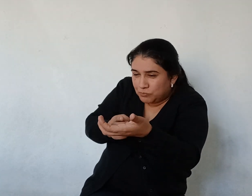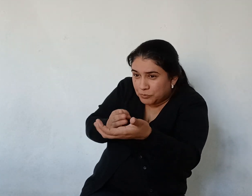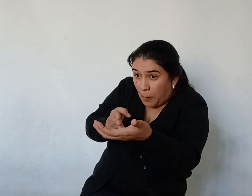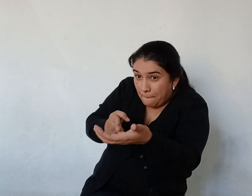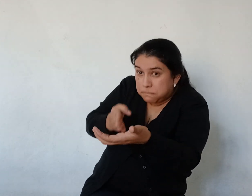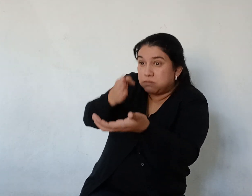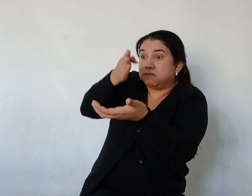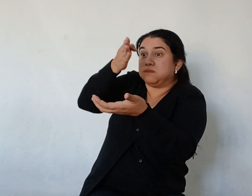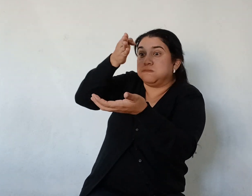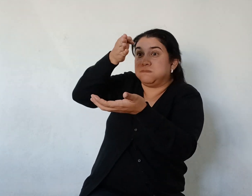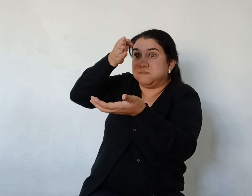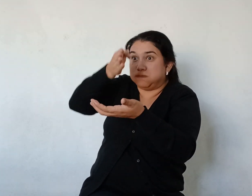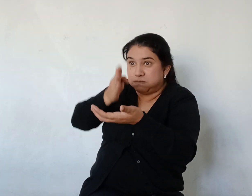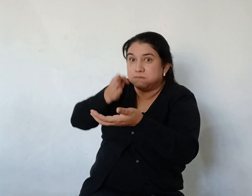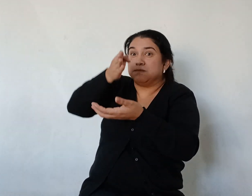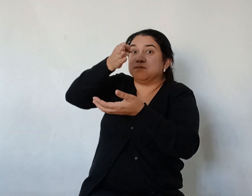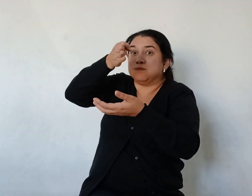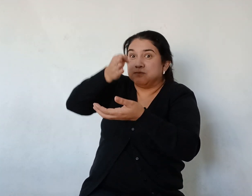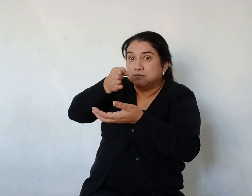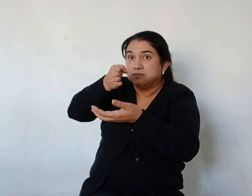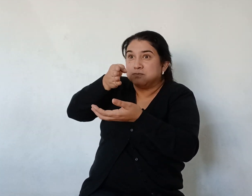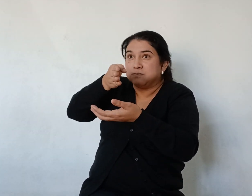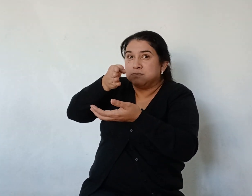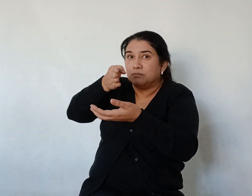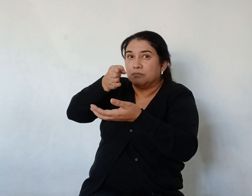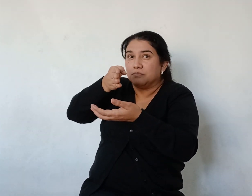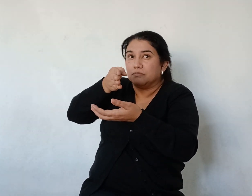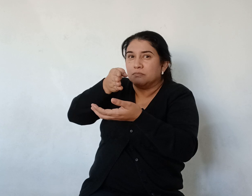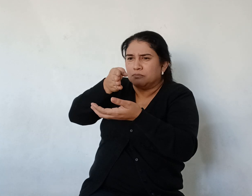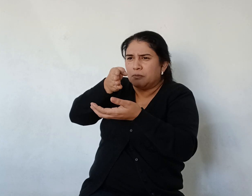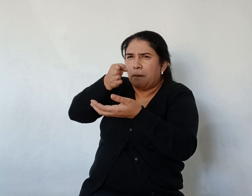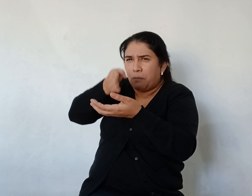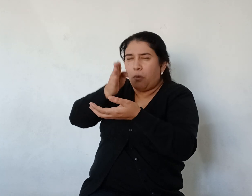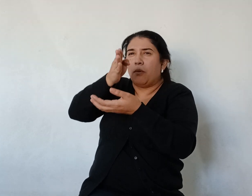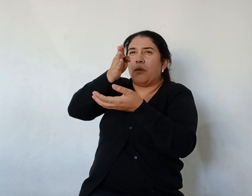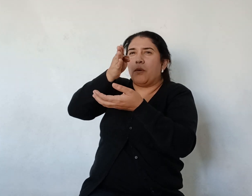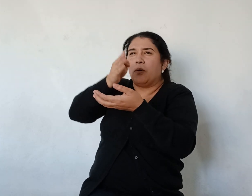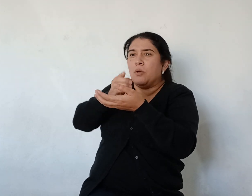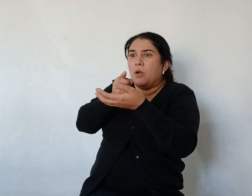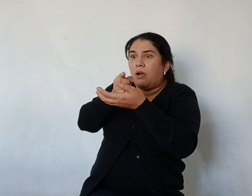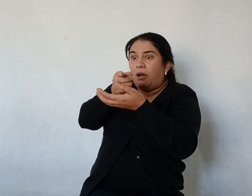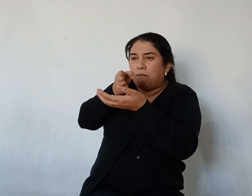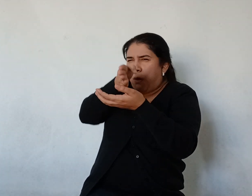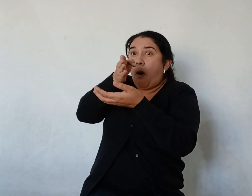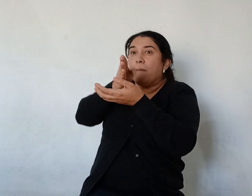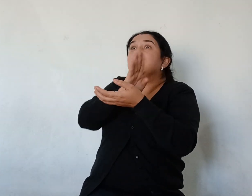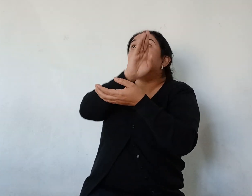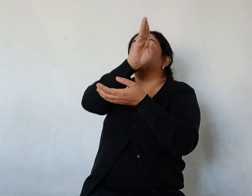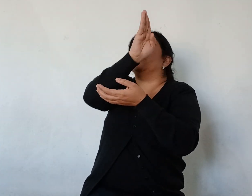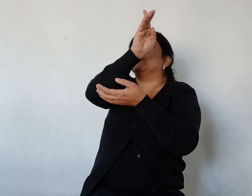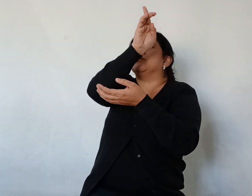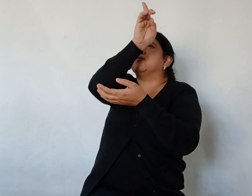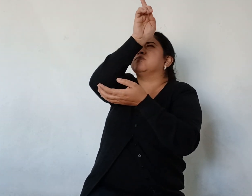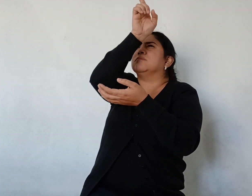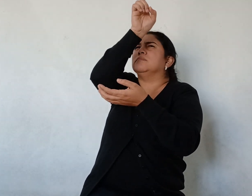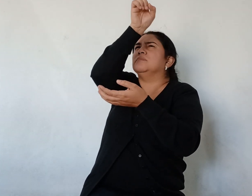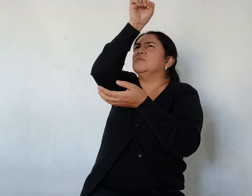Los yacarés Soltaron Y el torpedo Vino a flor de agua En menos del tiempo Que se necesita Para contarlo